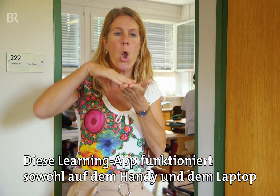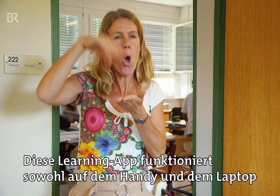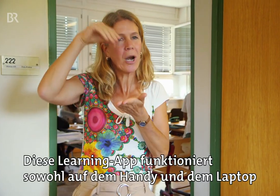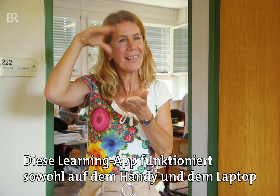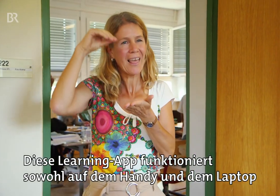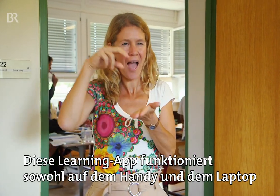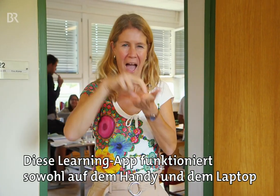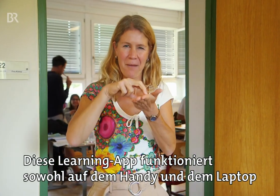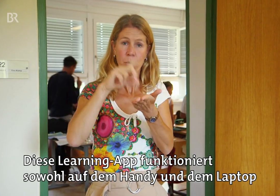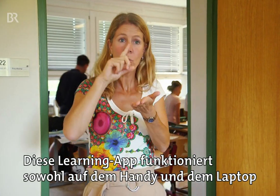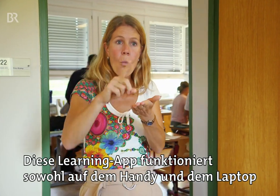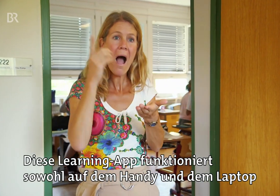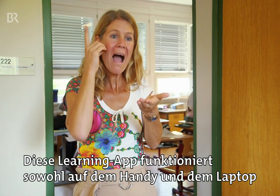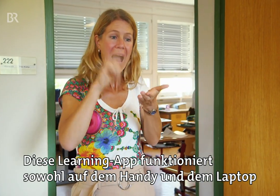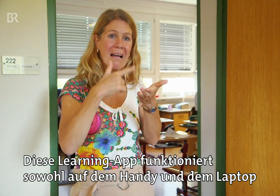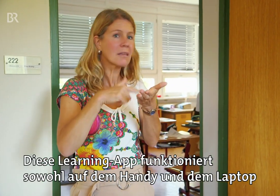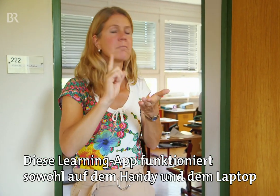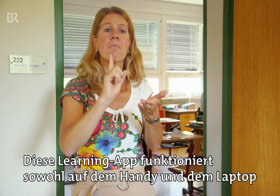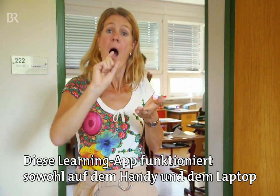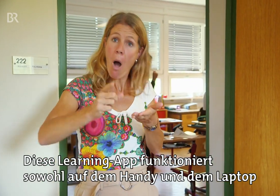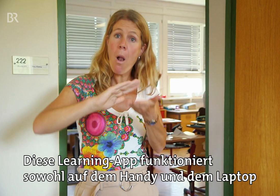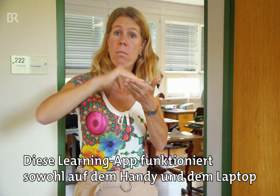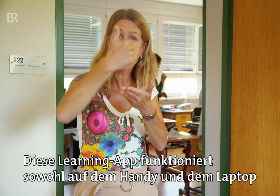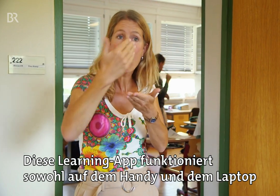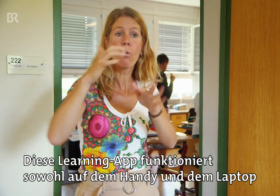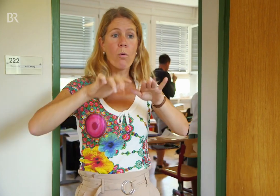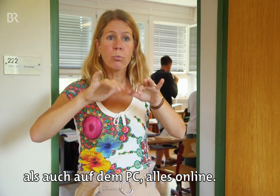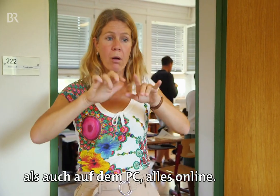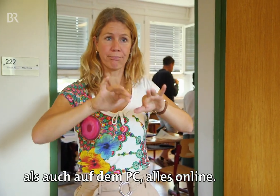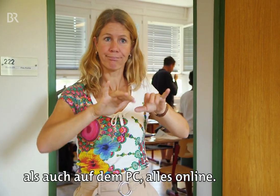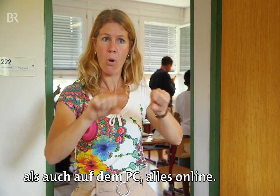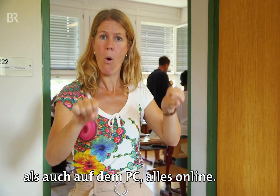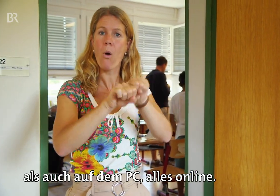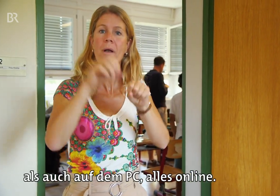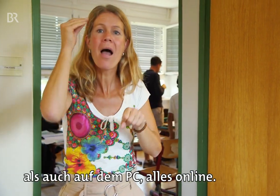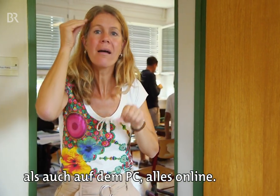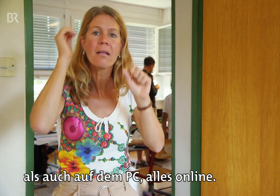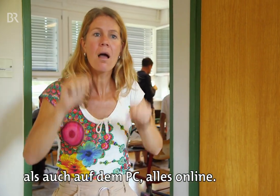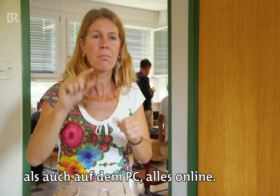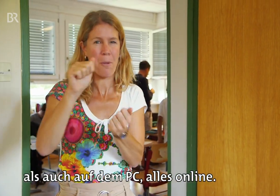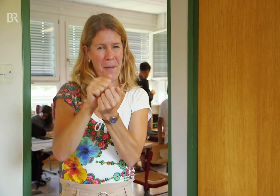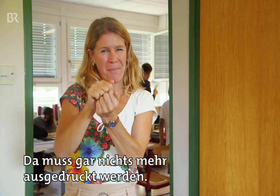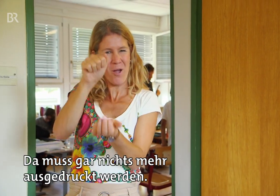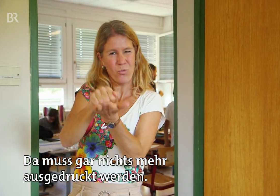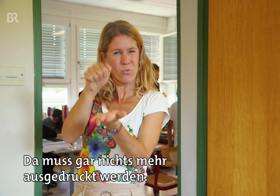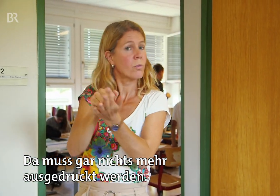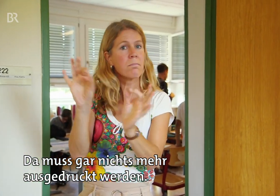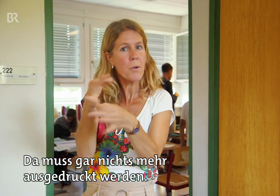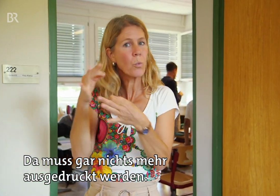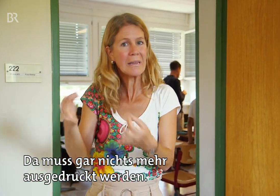Diese Learning-App funktioniert so Sowohl auf dem Handy und dem Laptop als auch auf dem PC. Alles online. Da muss gar nichts